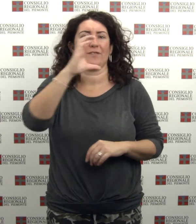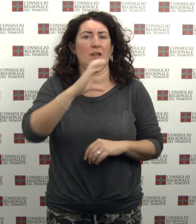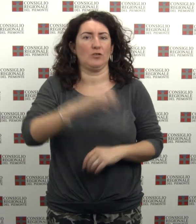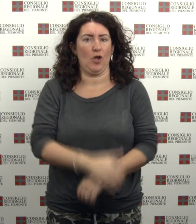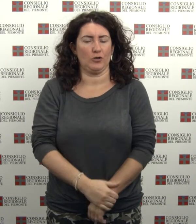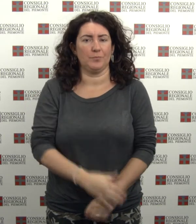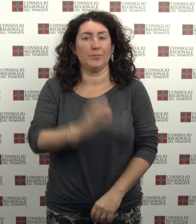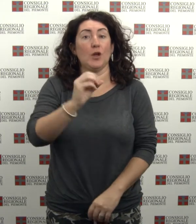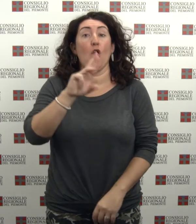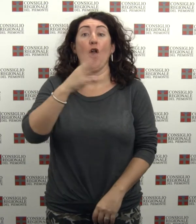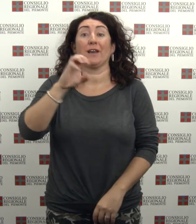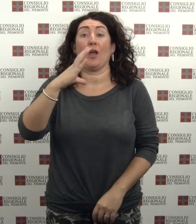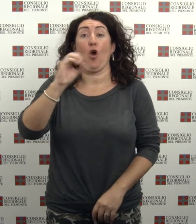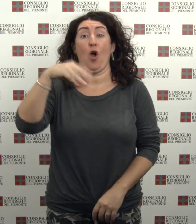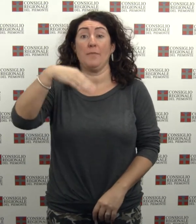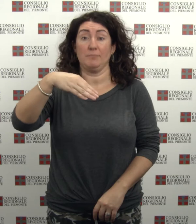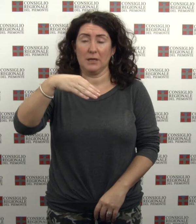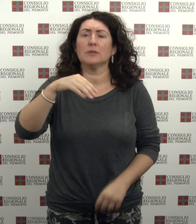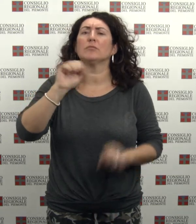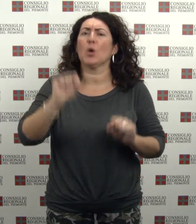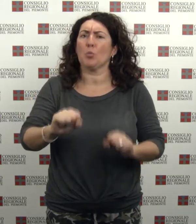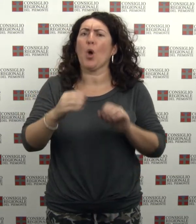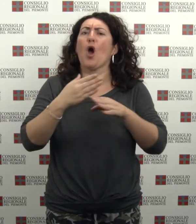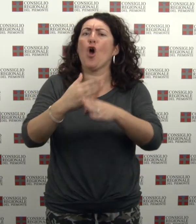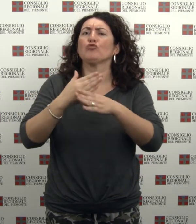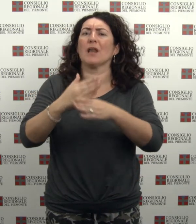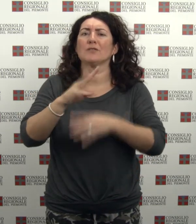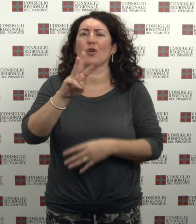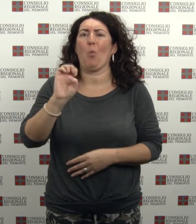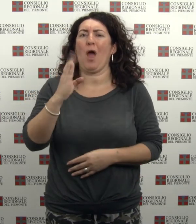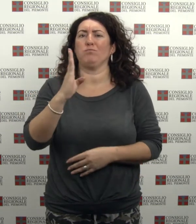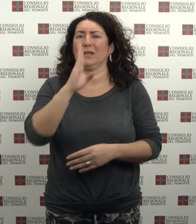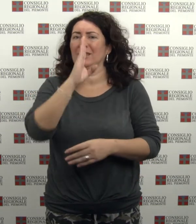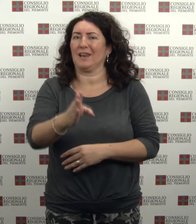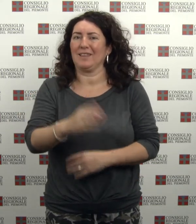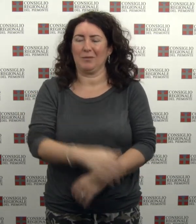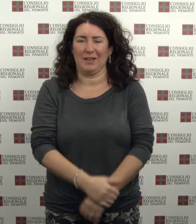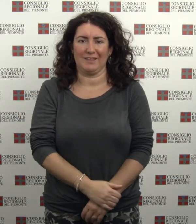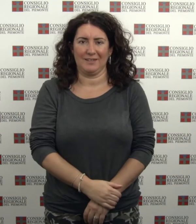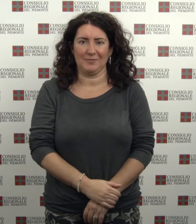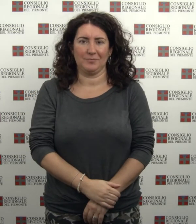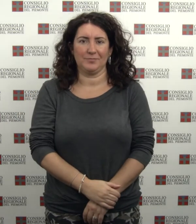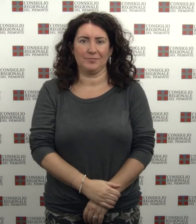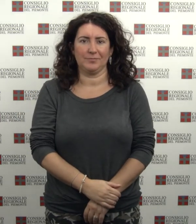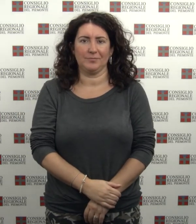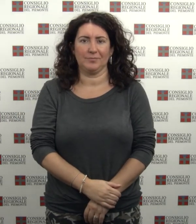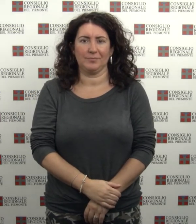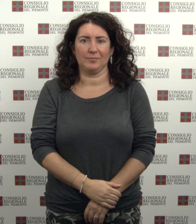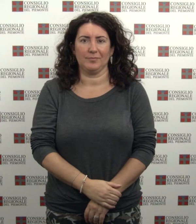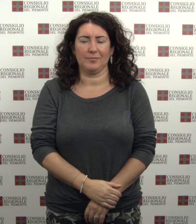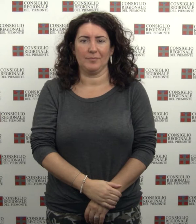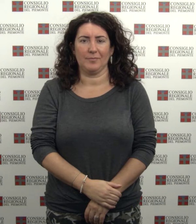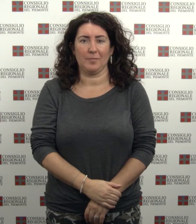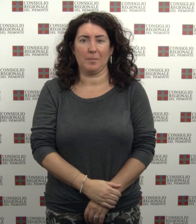Corecom conciliazioni anche via web Sette giorni in consiglio Attività